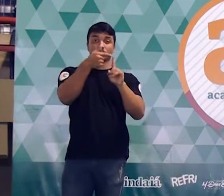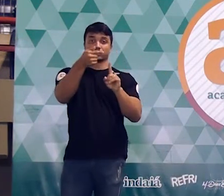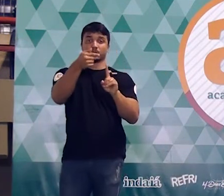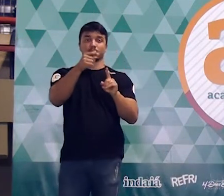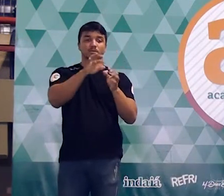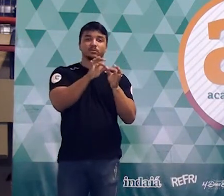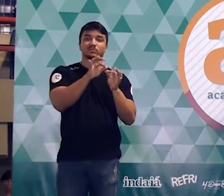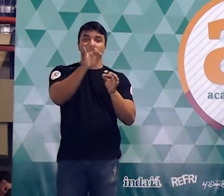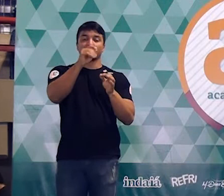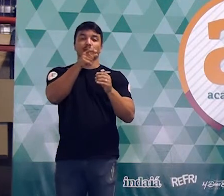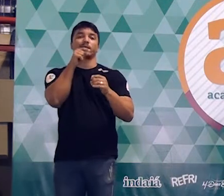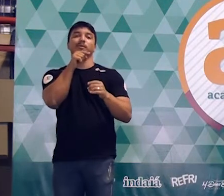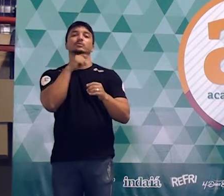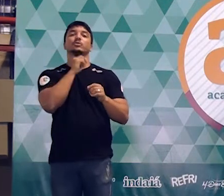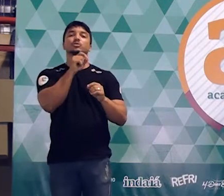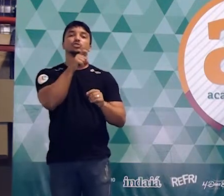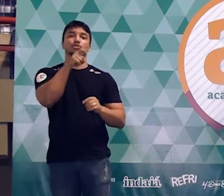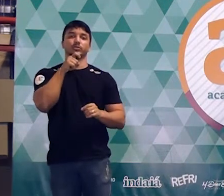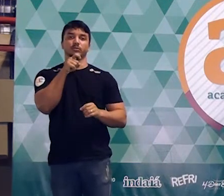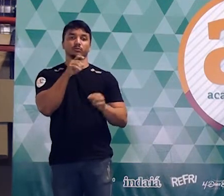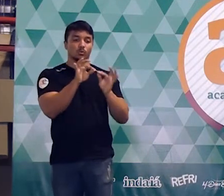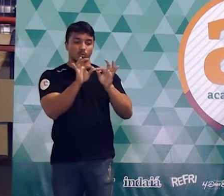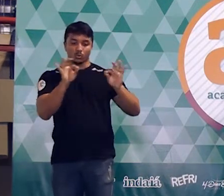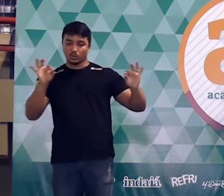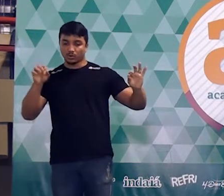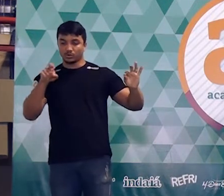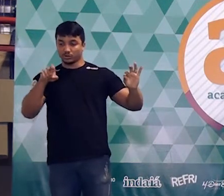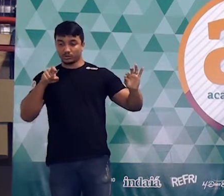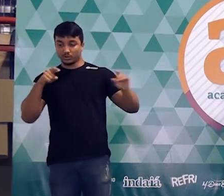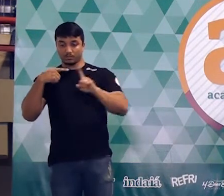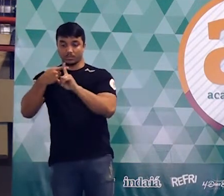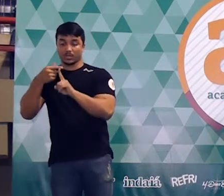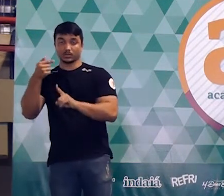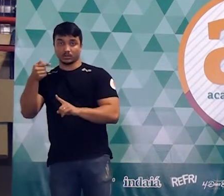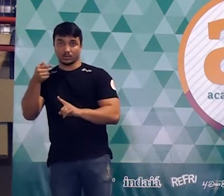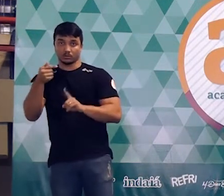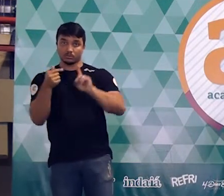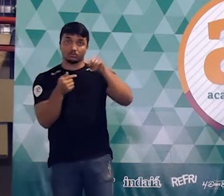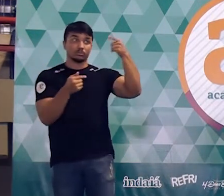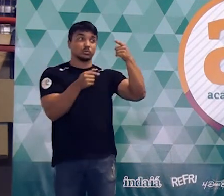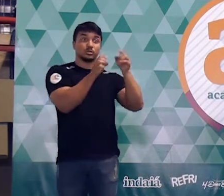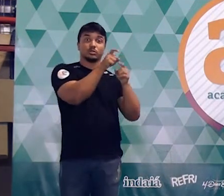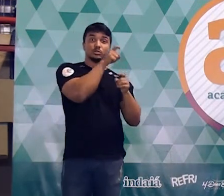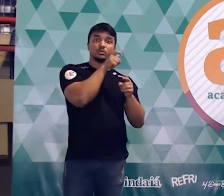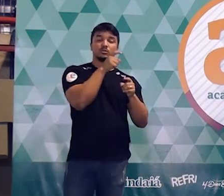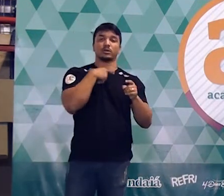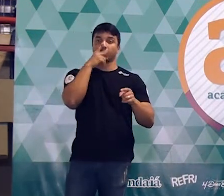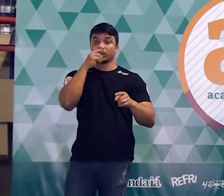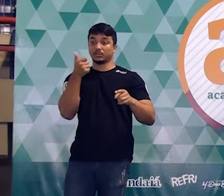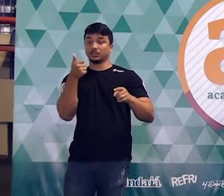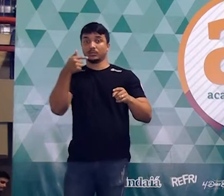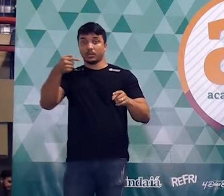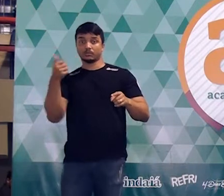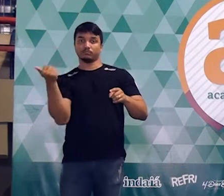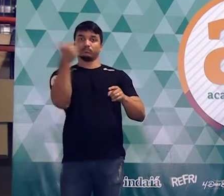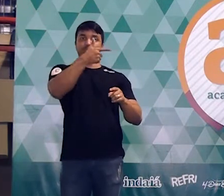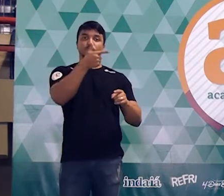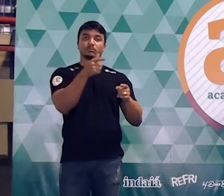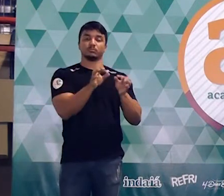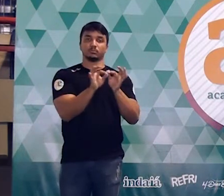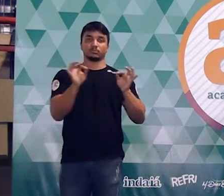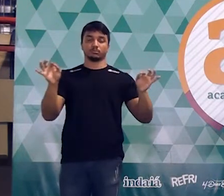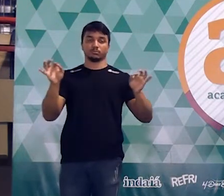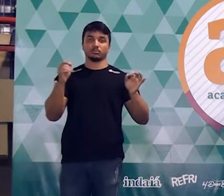e a altura vale x. Significa dizer o que então? Que o comprimento tem 7 unidades a mais do que a largura.